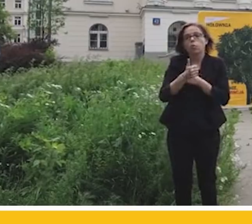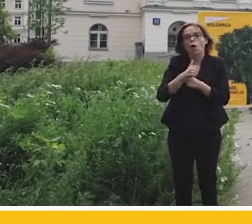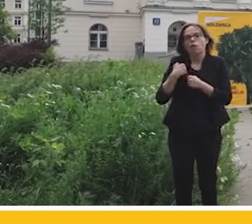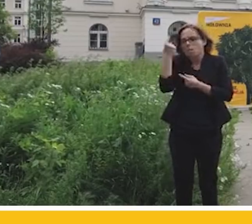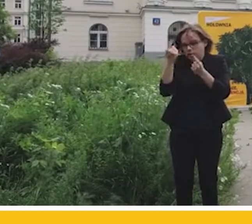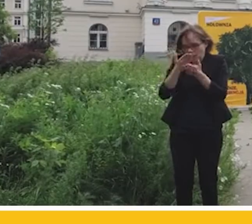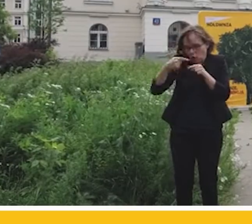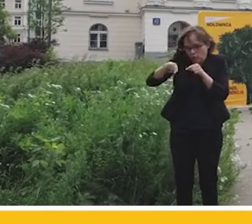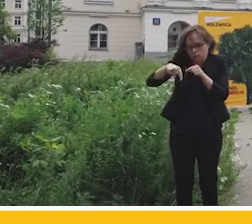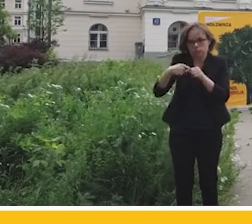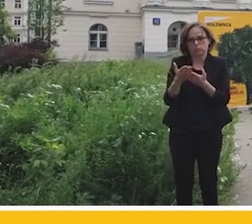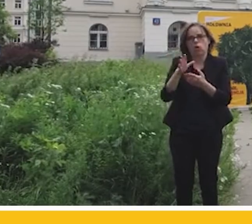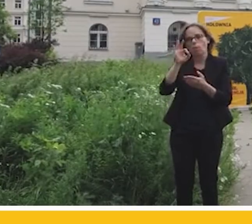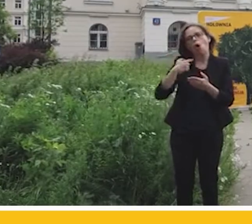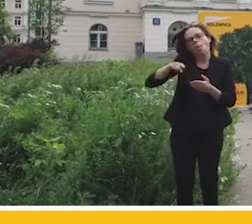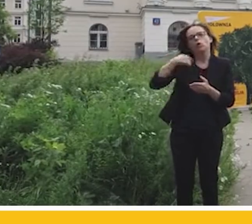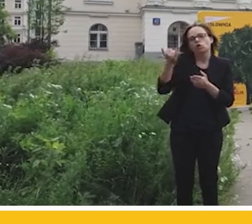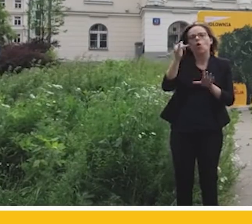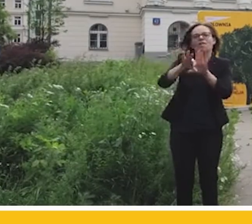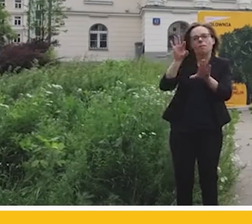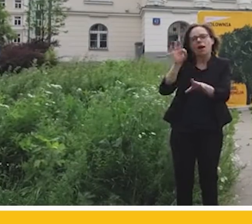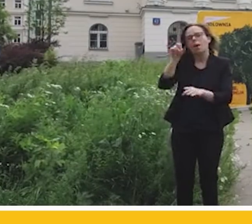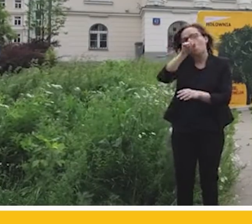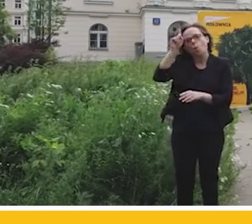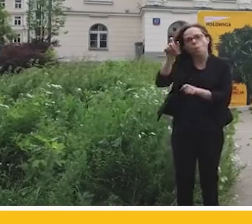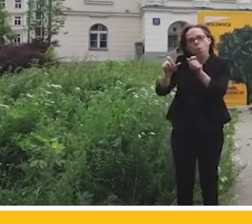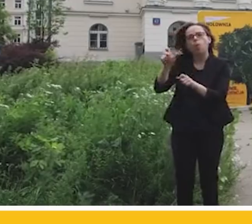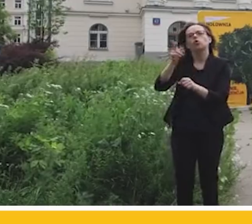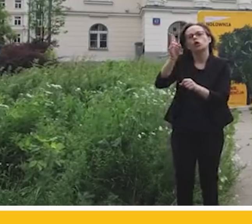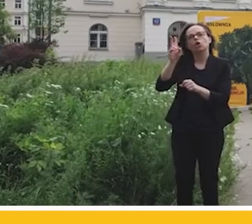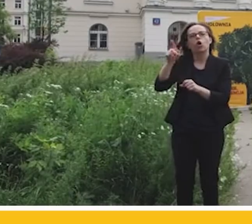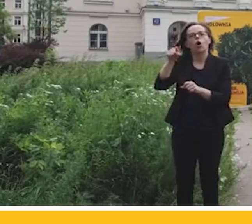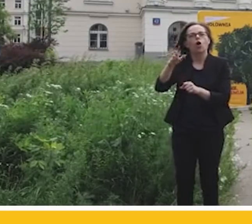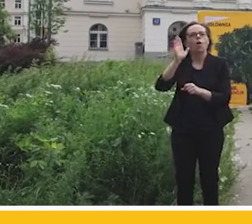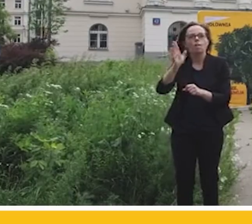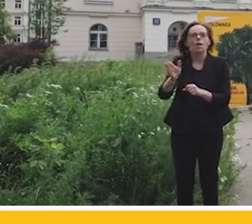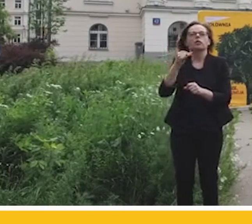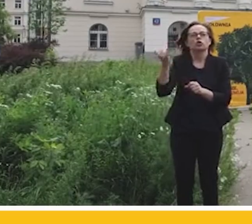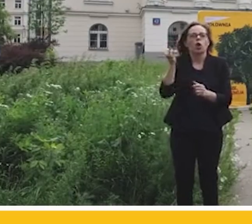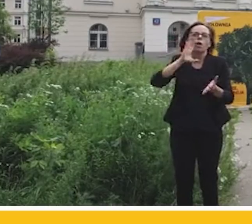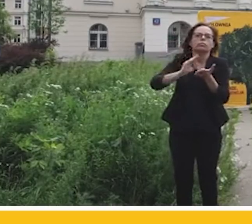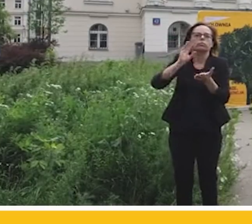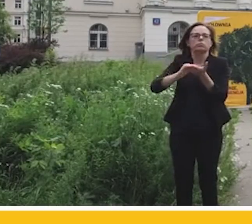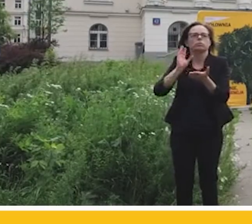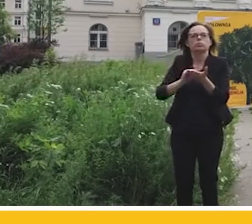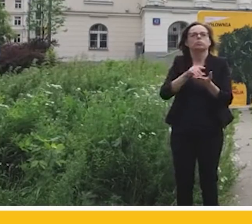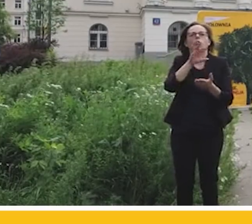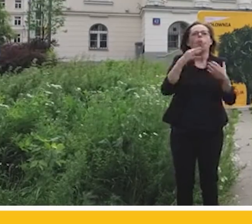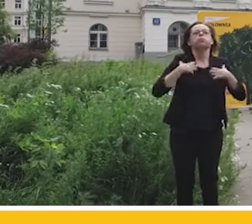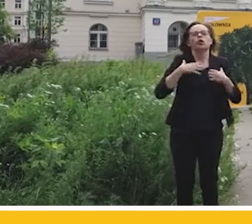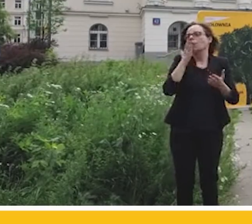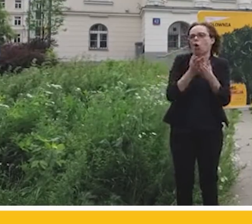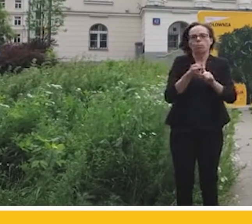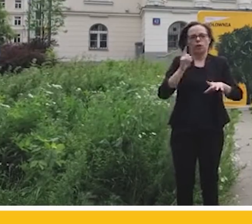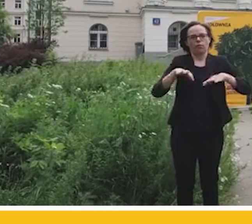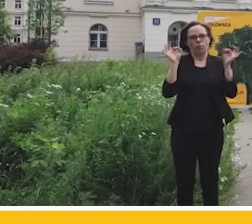Dlatego, że nadal będziemy wybierać ludzi, którzy zieloną farbą wycierać będą sobie usta tylko przed wyborami. Tylko